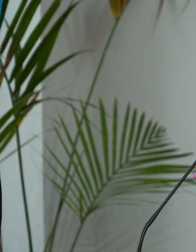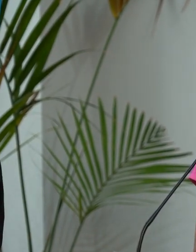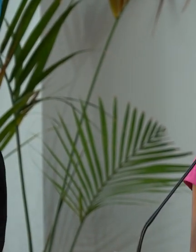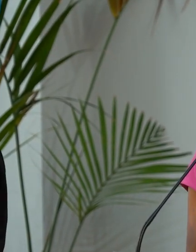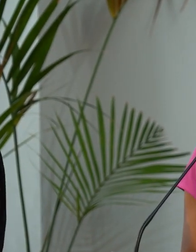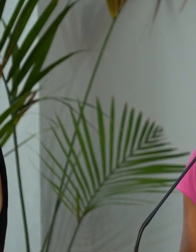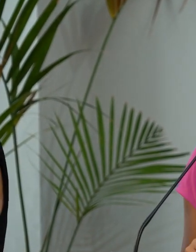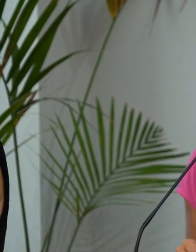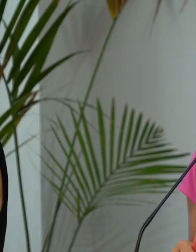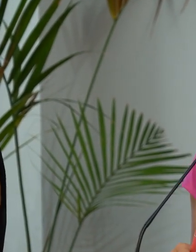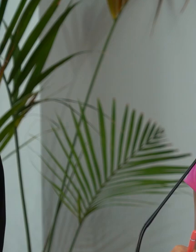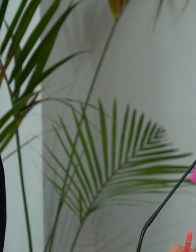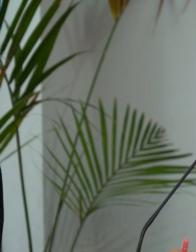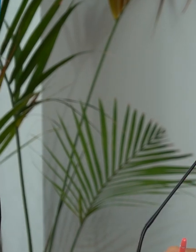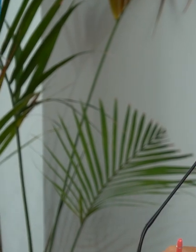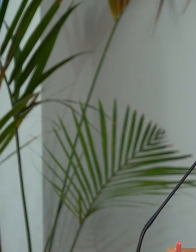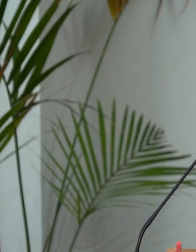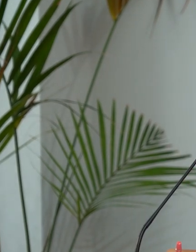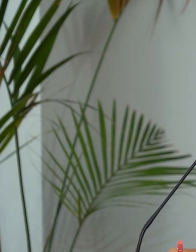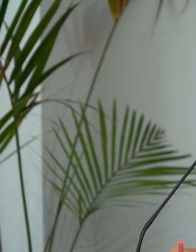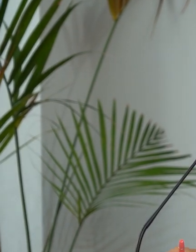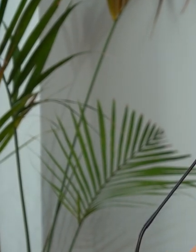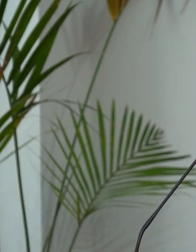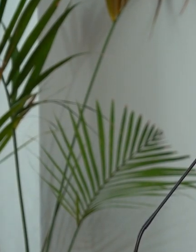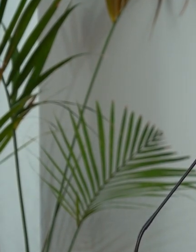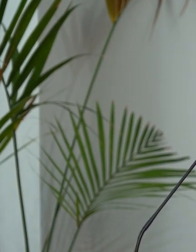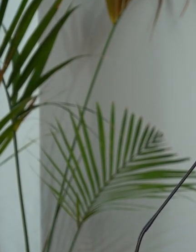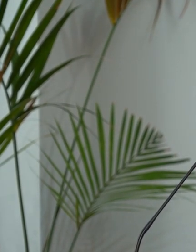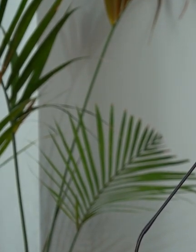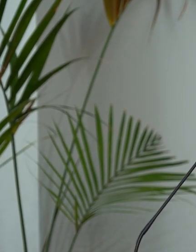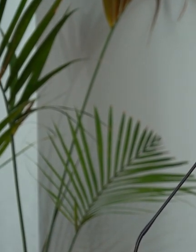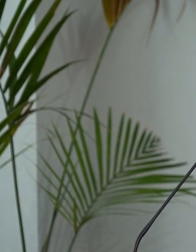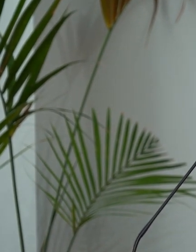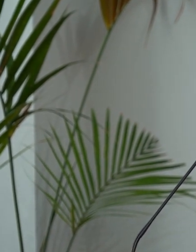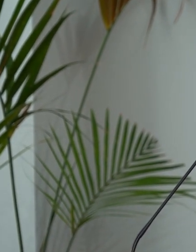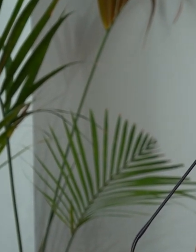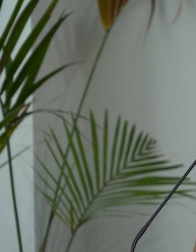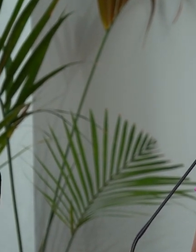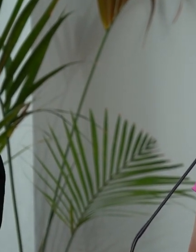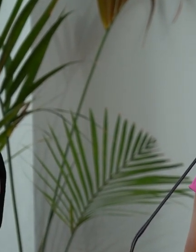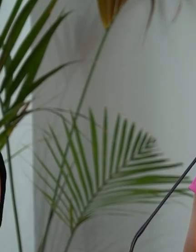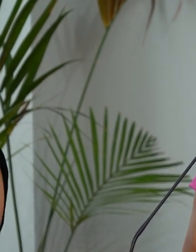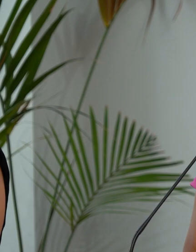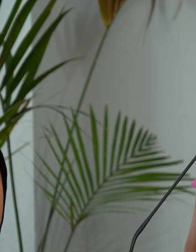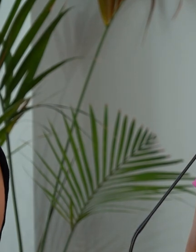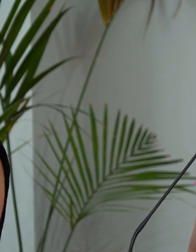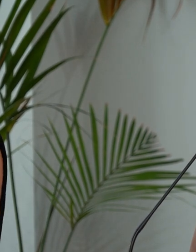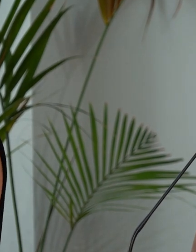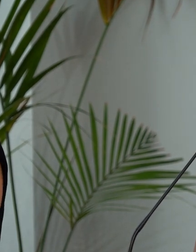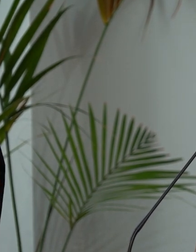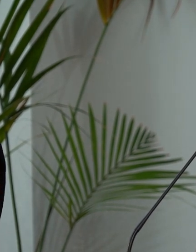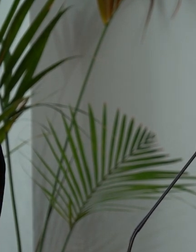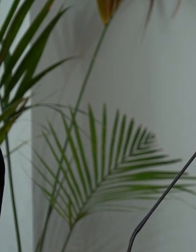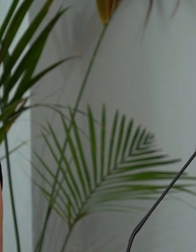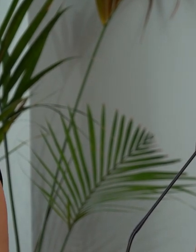realizáis desde todas las entidades de personas con discapacidad. Este catálogo tiene una novedad, una novedad para el